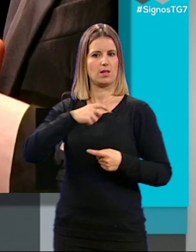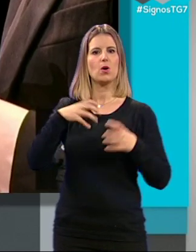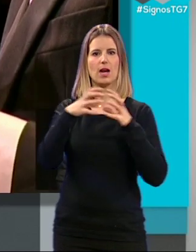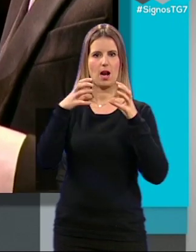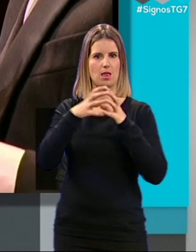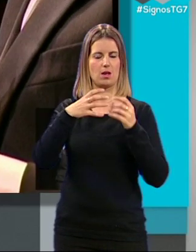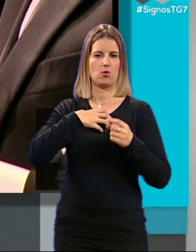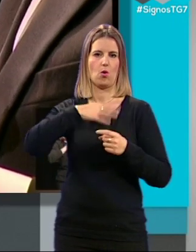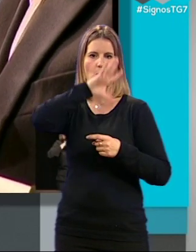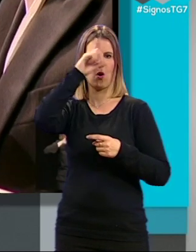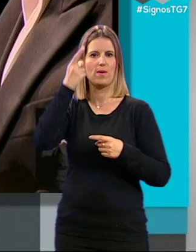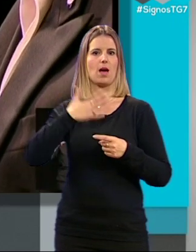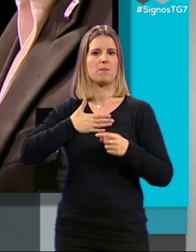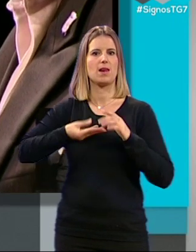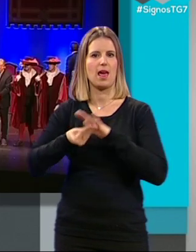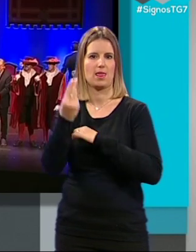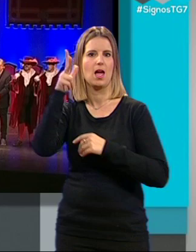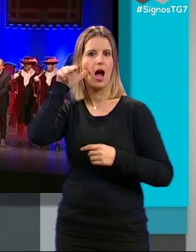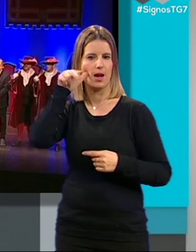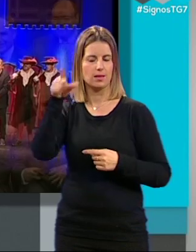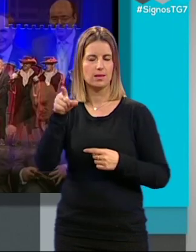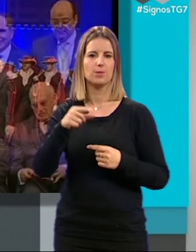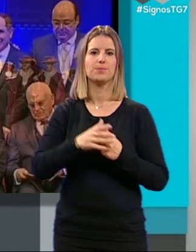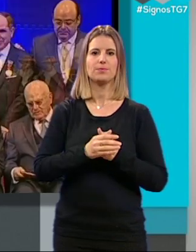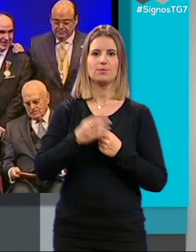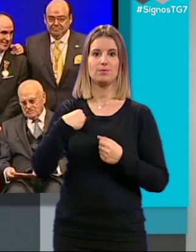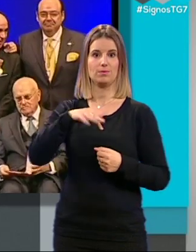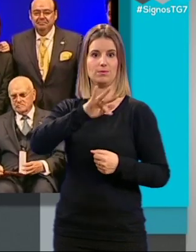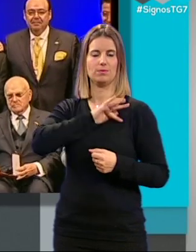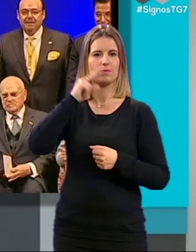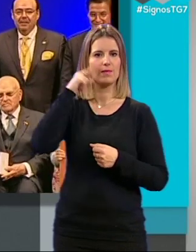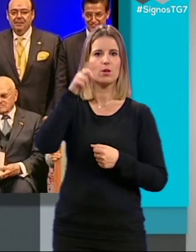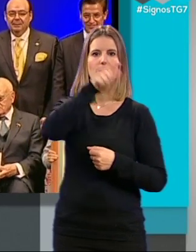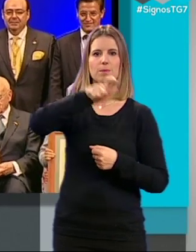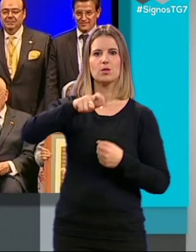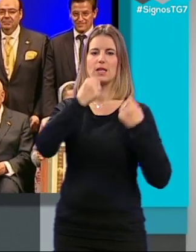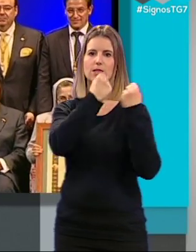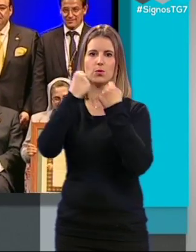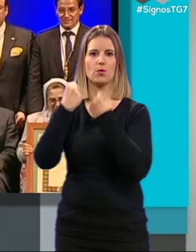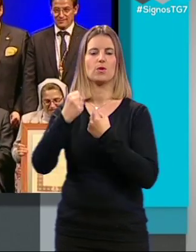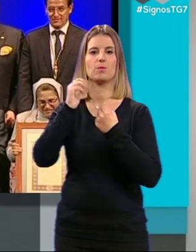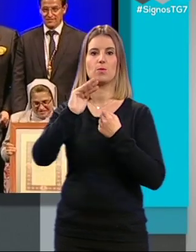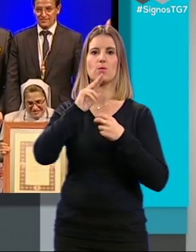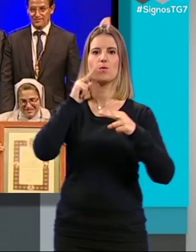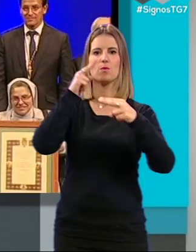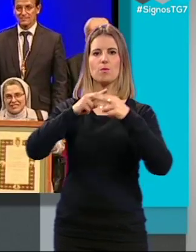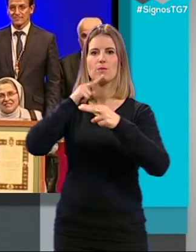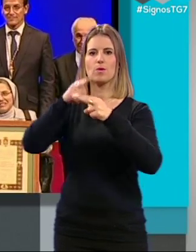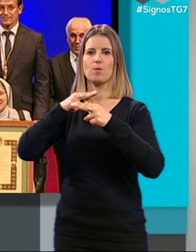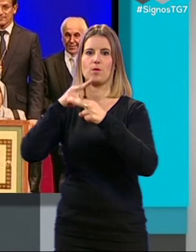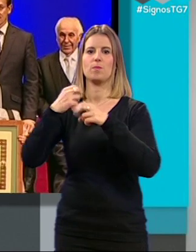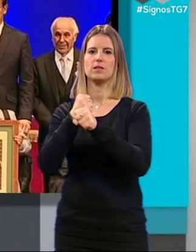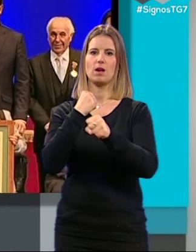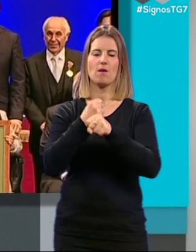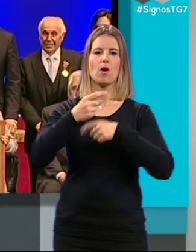raíces, sajeño, alicantino. Estos galardones reconocen a personas e instituciones que con su nombre, trabajo y buen